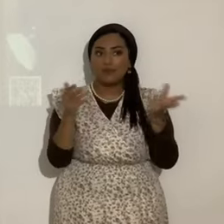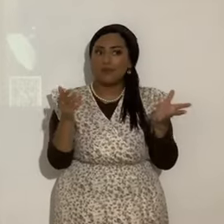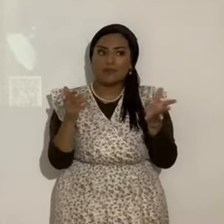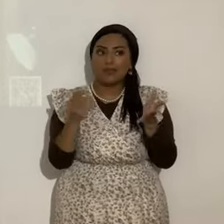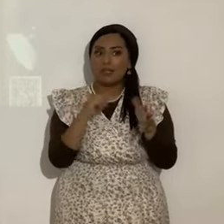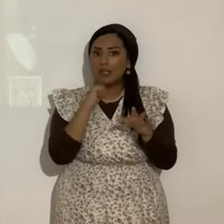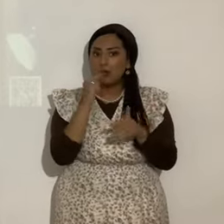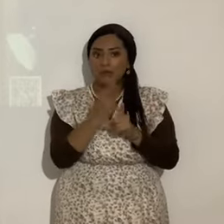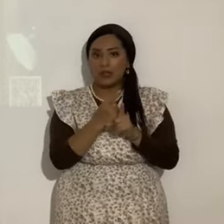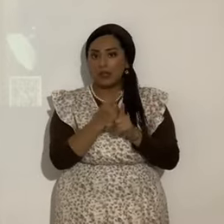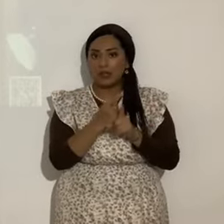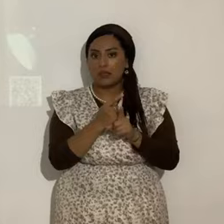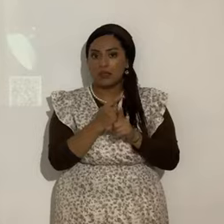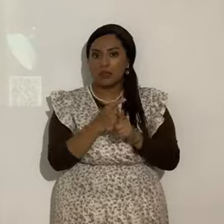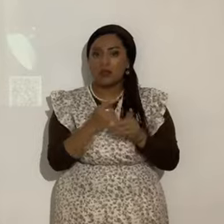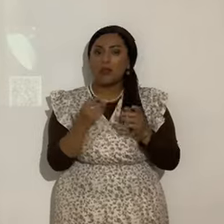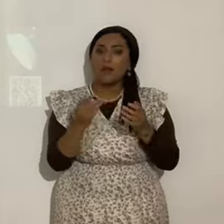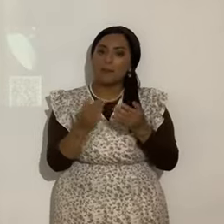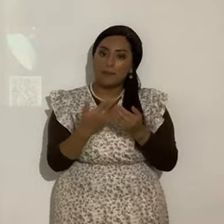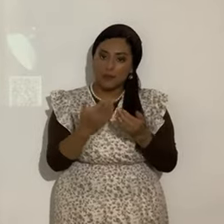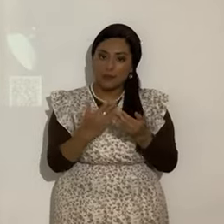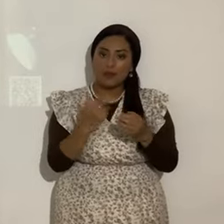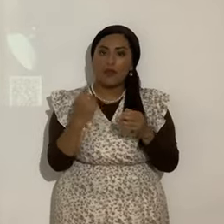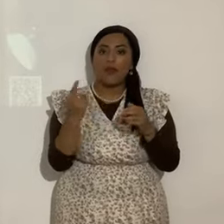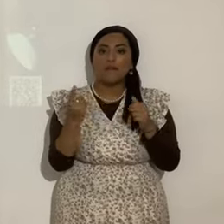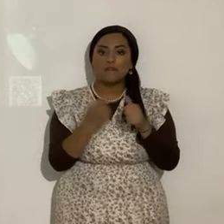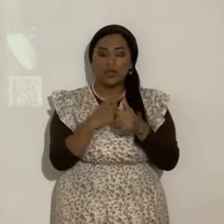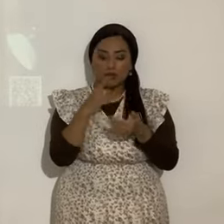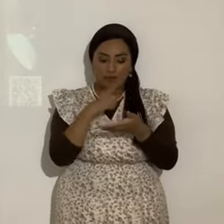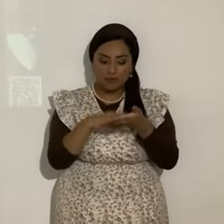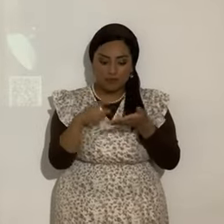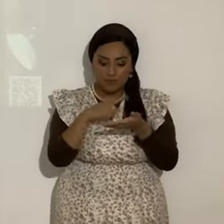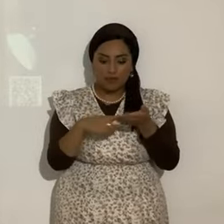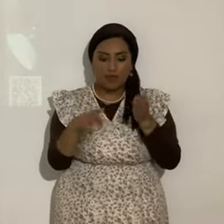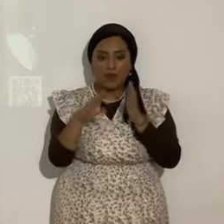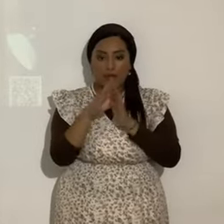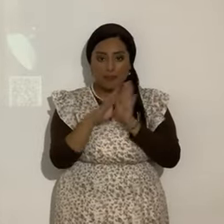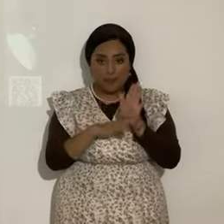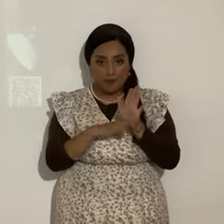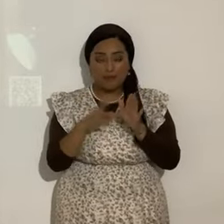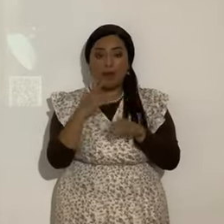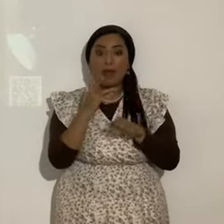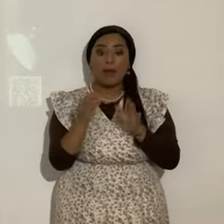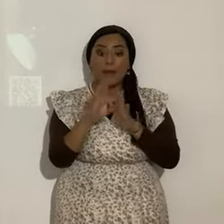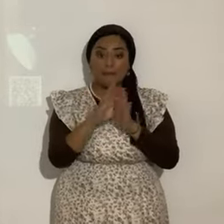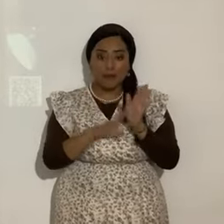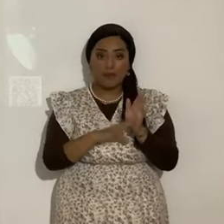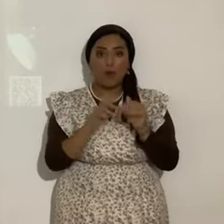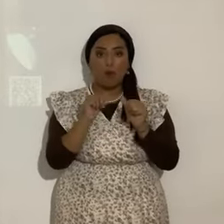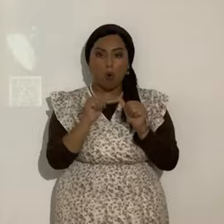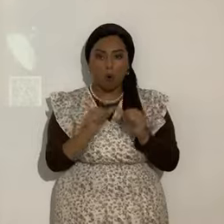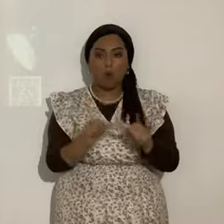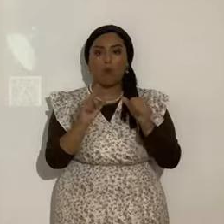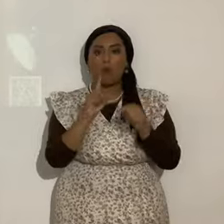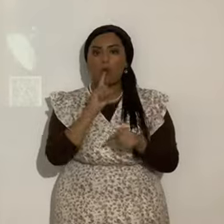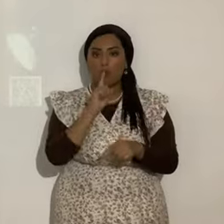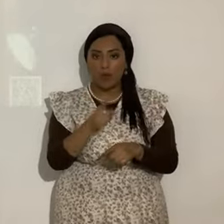correctas mejor lo consultamos con la Biblia y la Biblia siempre tiene la razón Juan 8